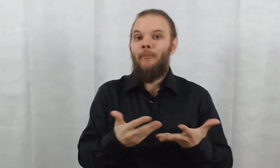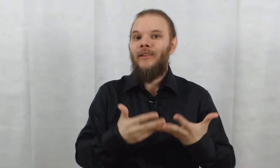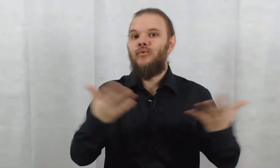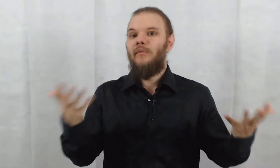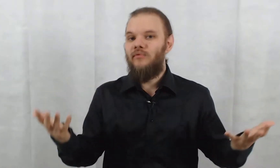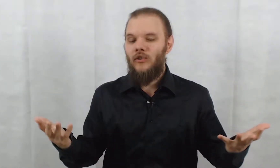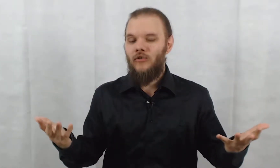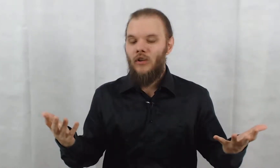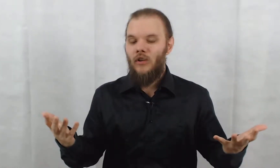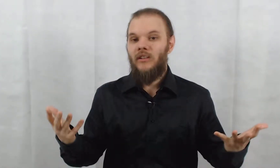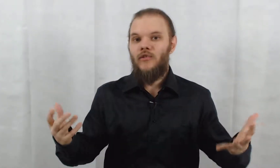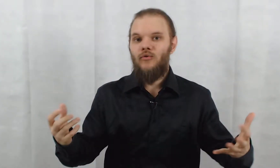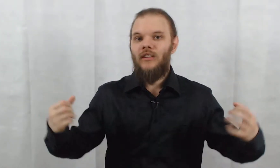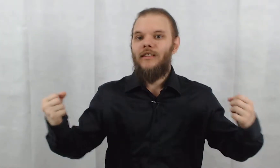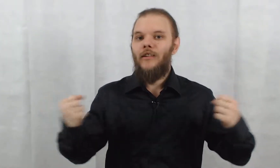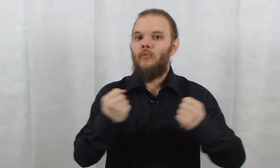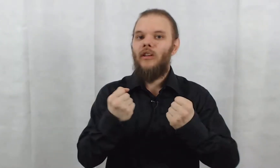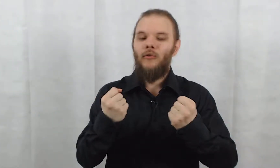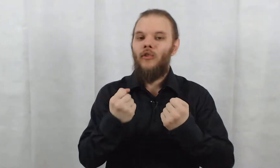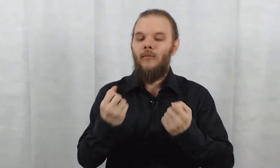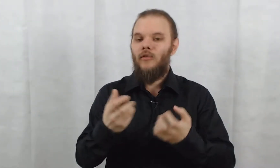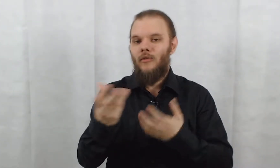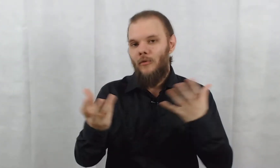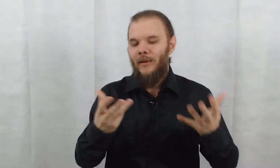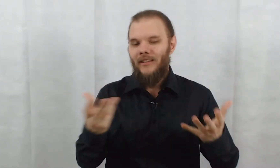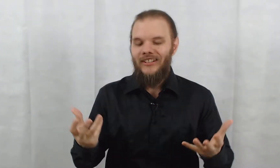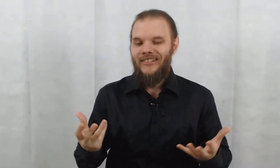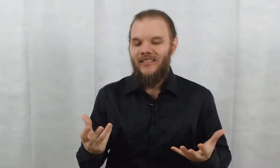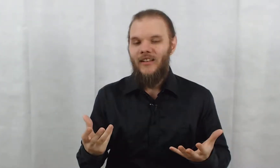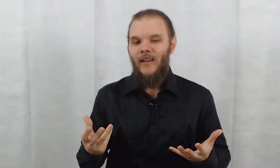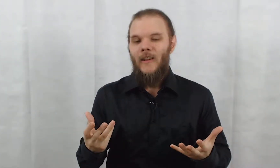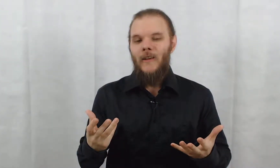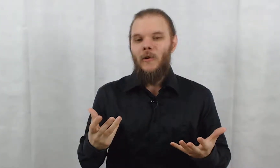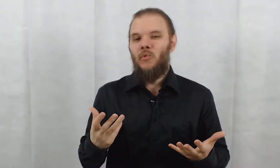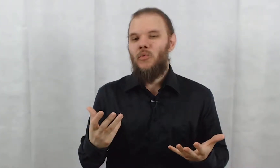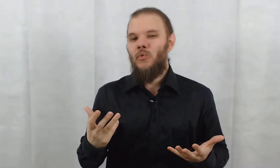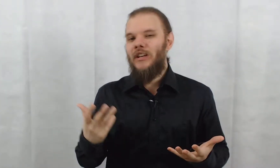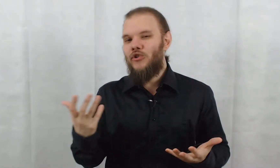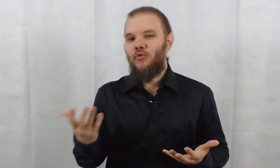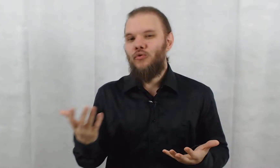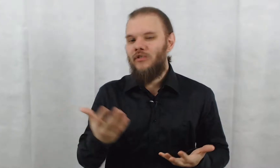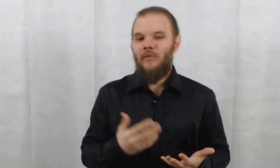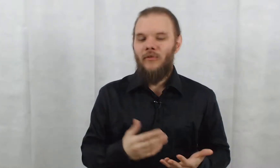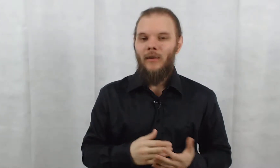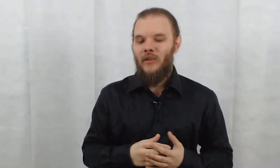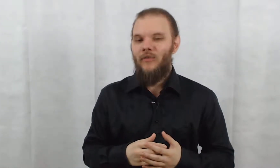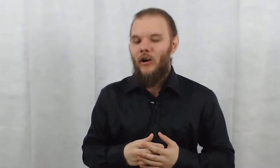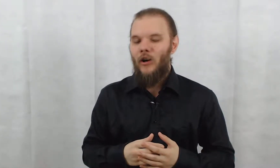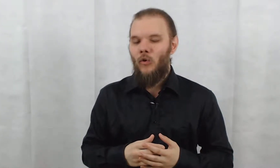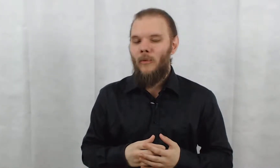pas tous les pouvoirs du rot, mais qui a juste été remis ensemble par des insectes. Oui, je doute qu'il puisse vraiment y avoir un gros combat.